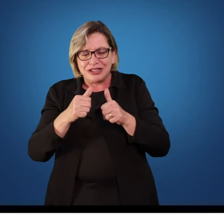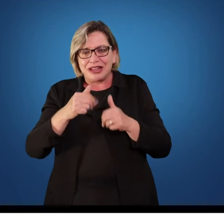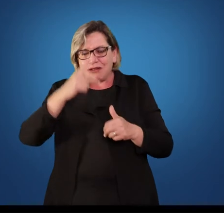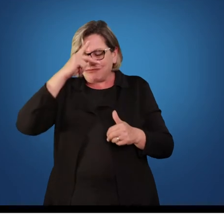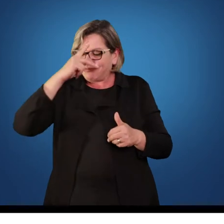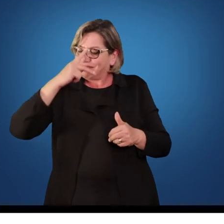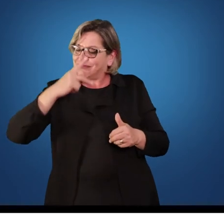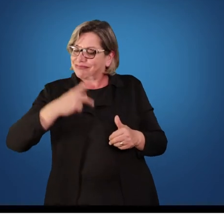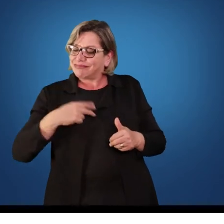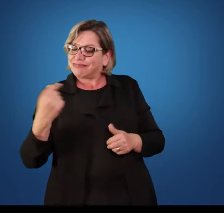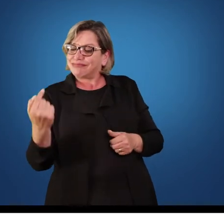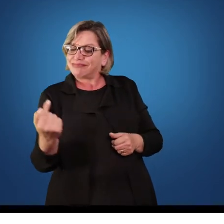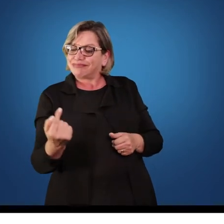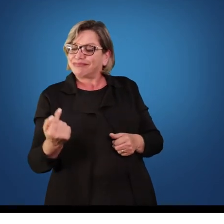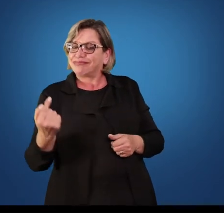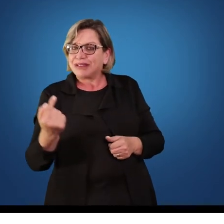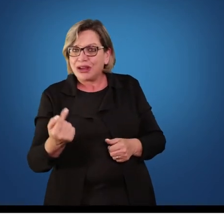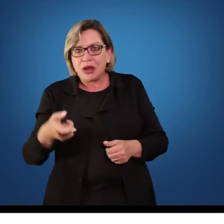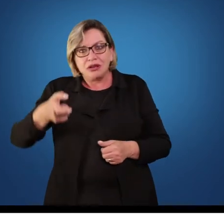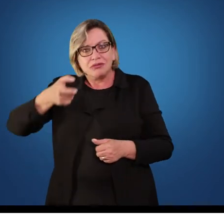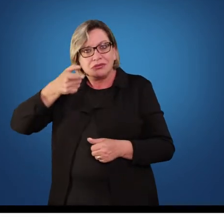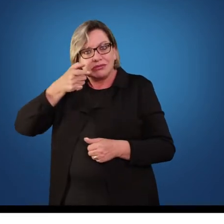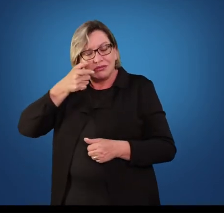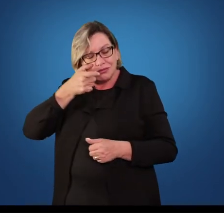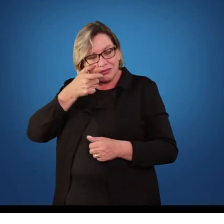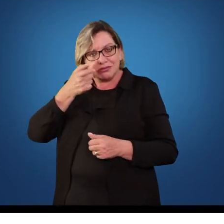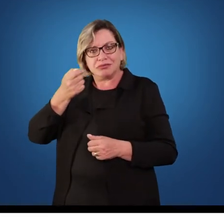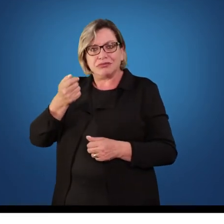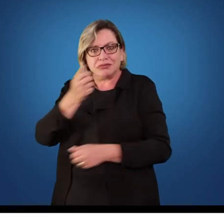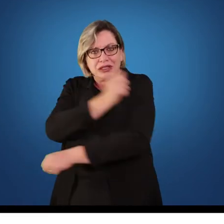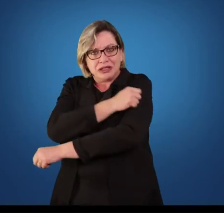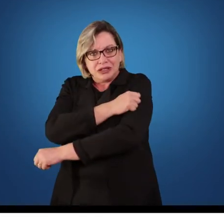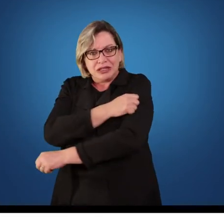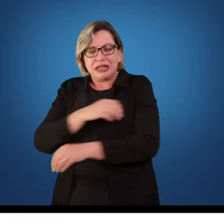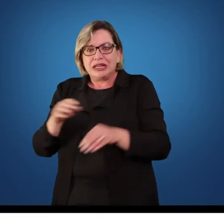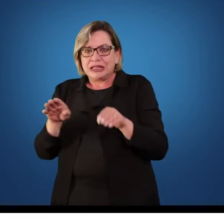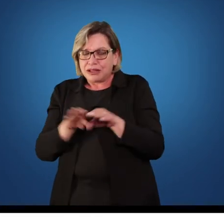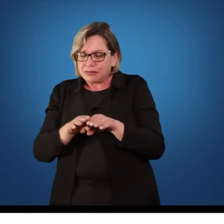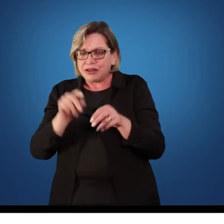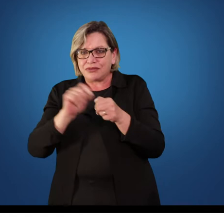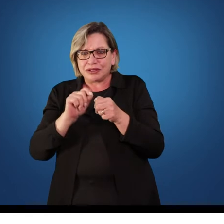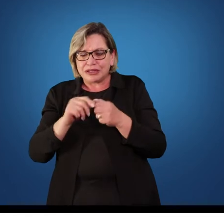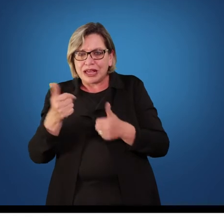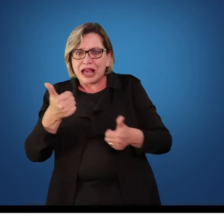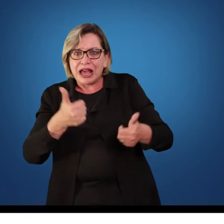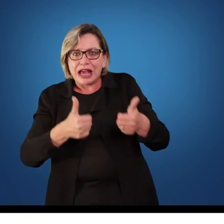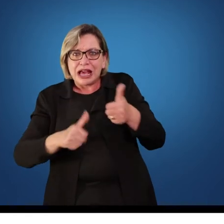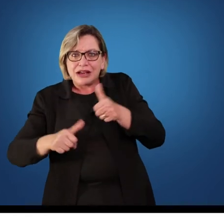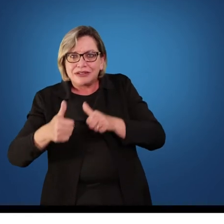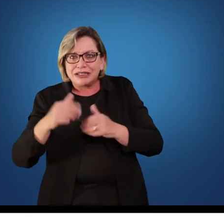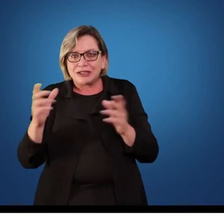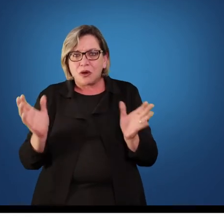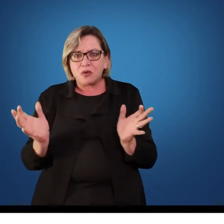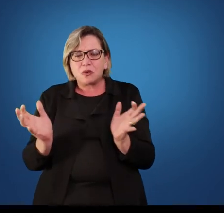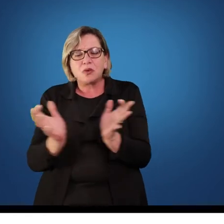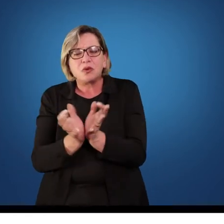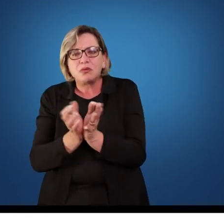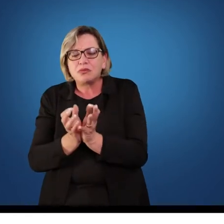do possível, levando esse histórico, esse diagnóstico, e também coletivo. Como que essas pessoas interagem? Porque hoje, nós